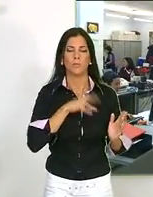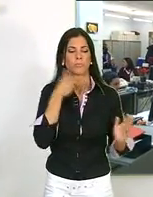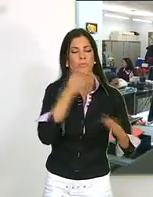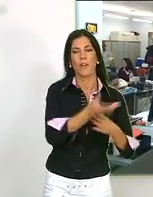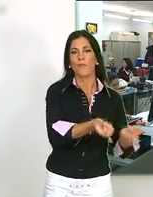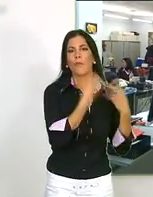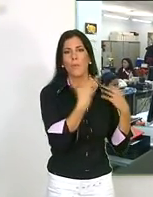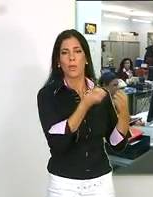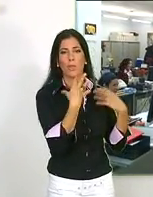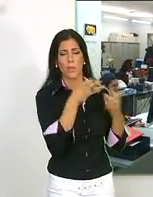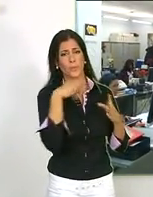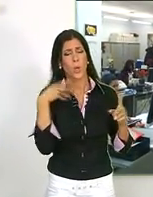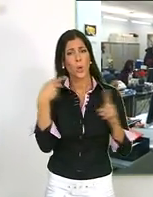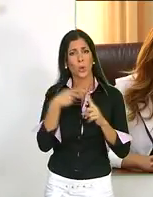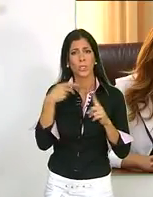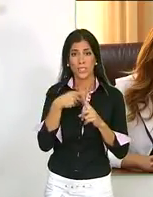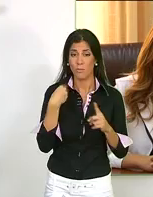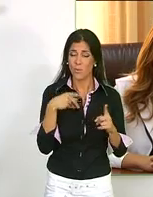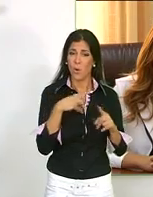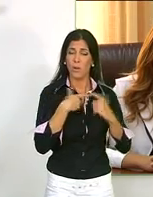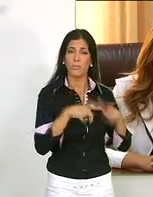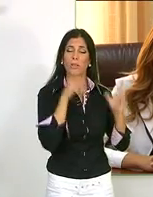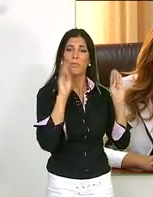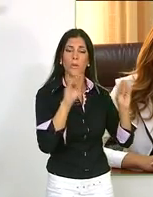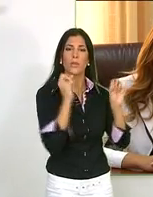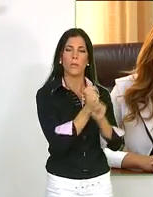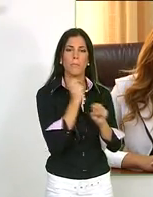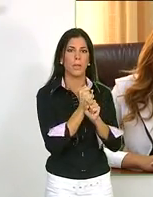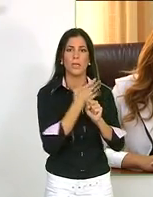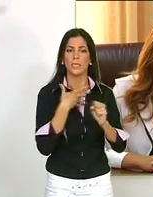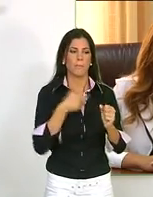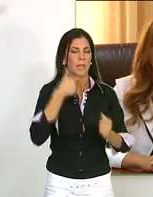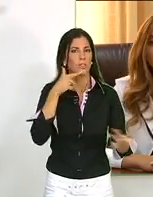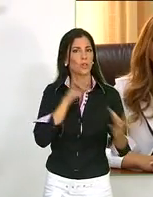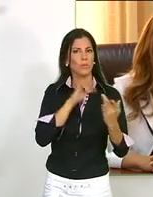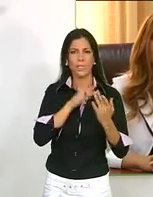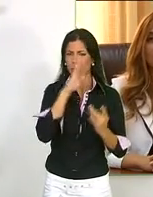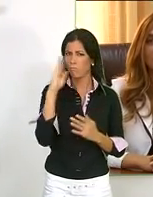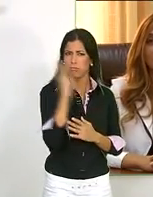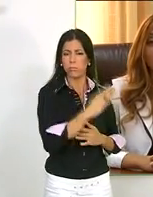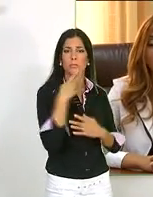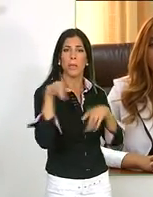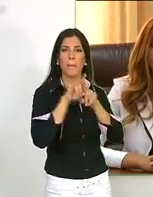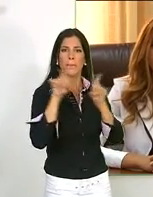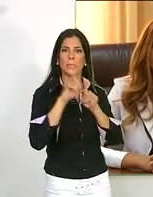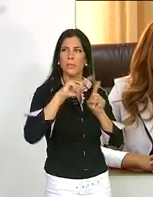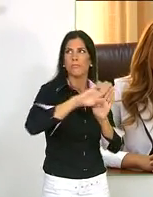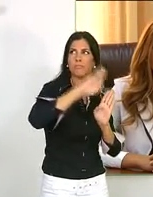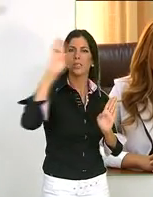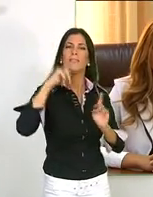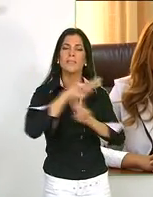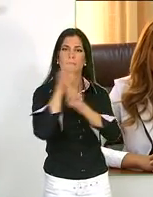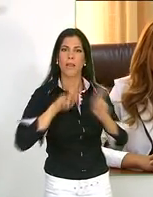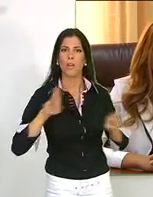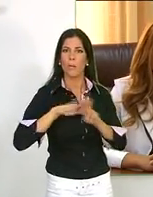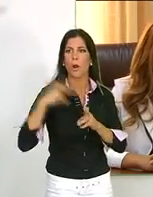o estudiar fuera de España. El objetivo del flamante servicio del área de formación y empleo es contactar con